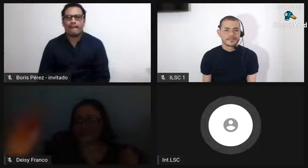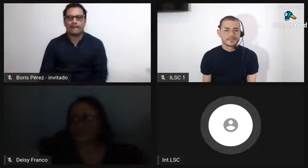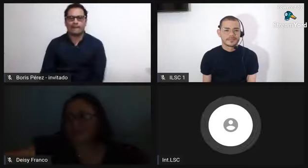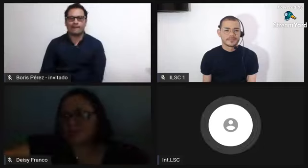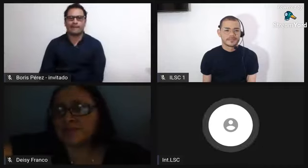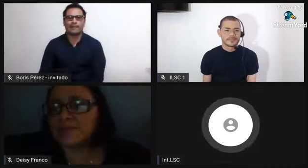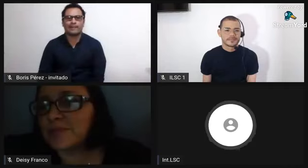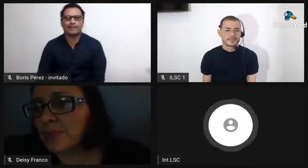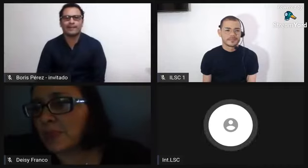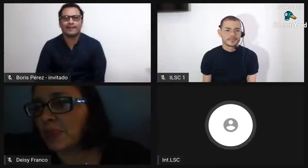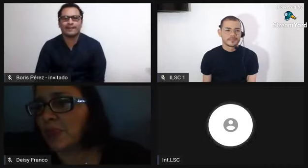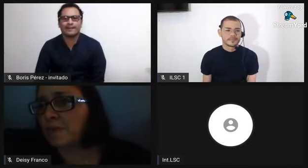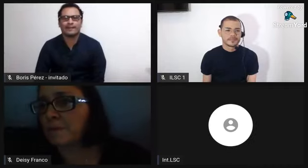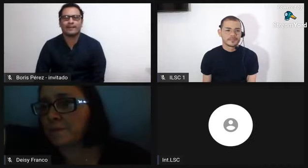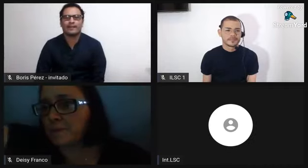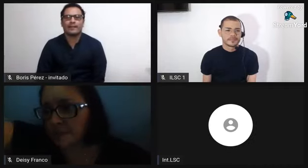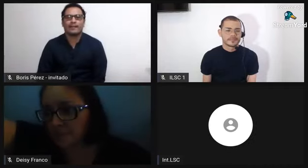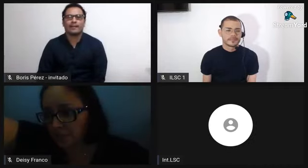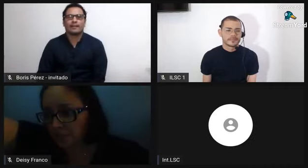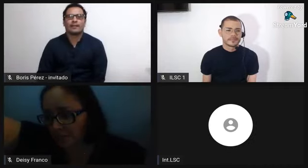Daisy, te veo muy oscura.